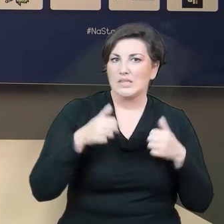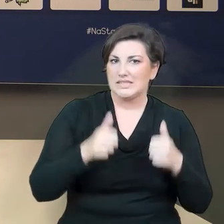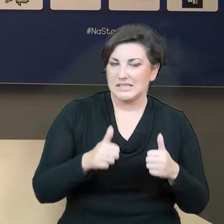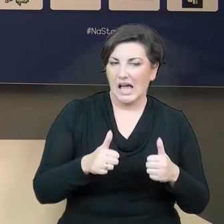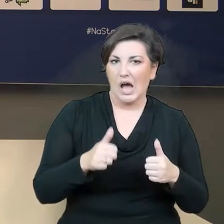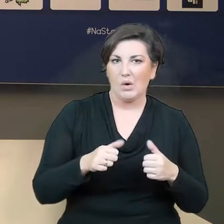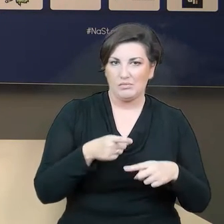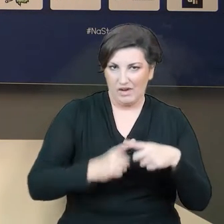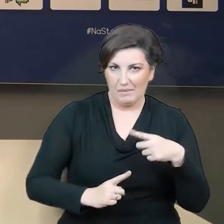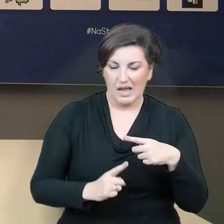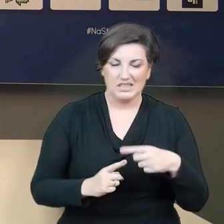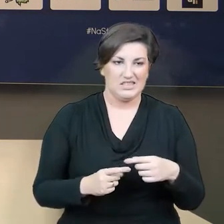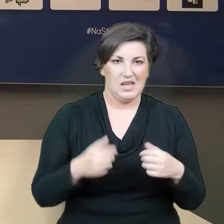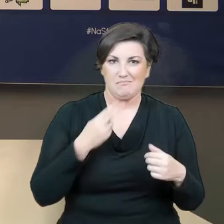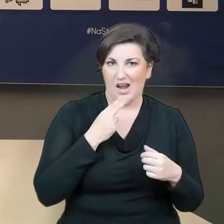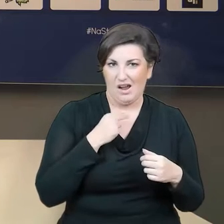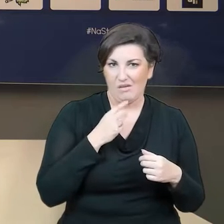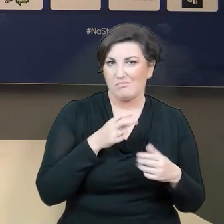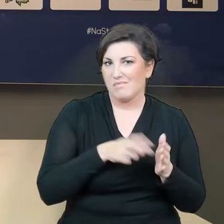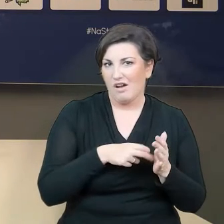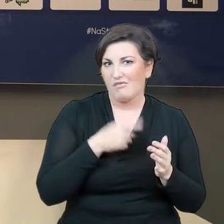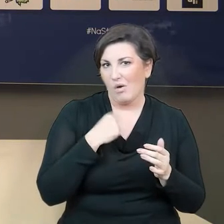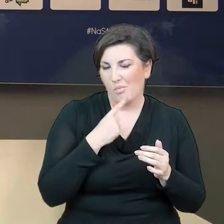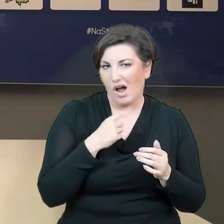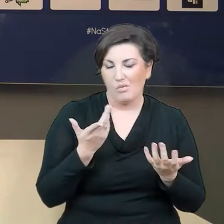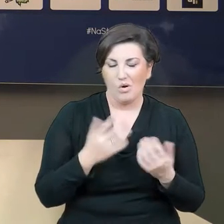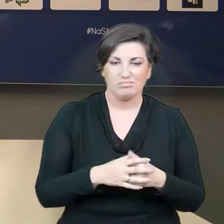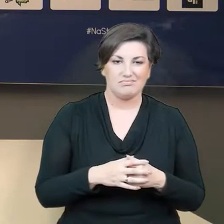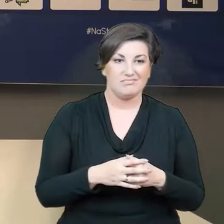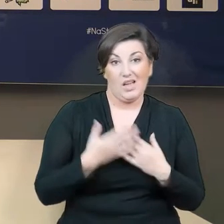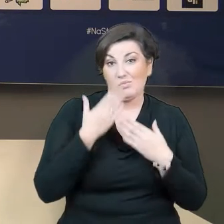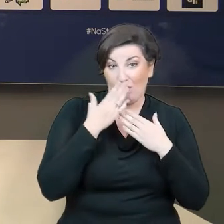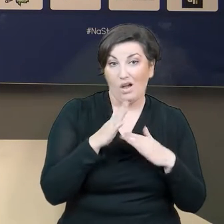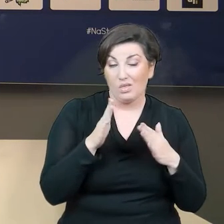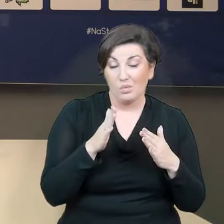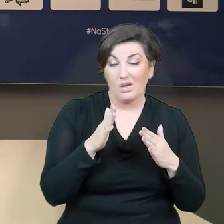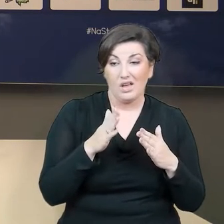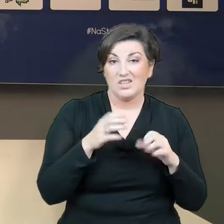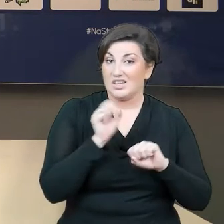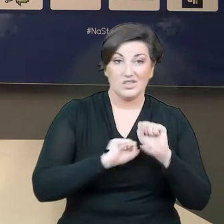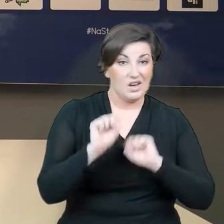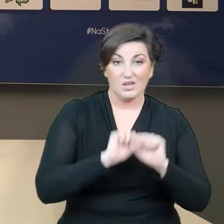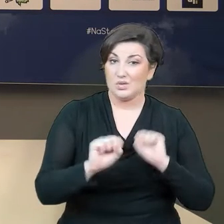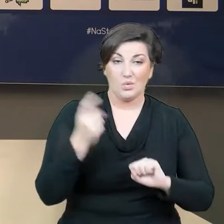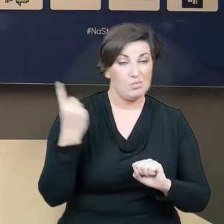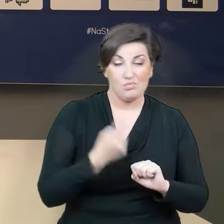niedużo, ale też to pokazuje, że w treningu musimy jeszcze więcej